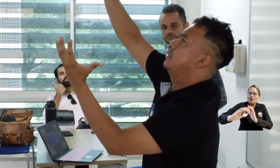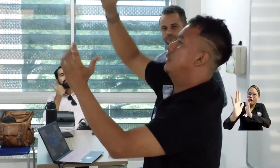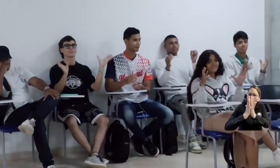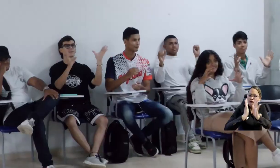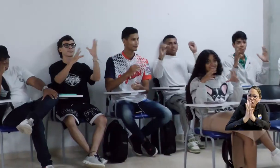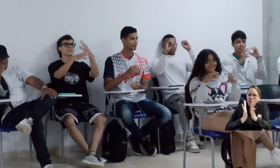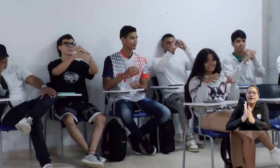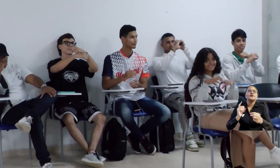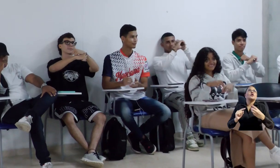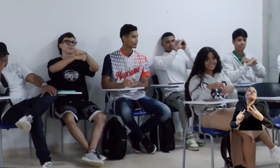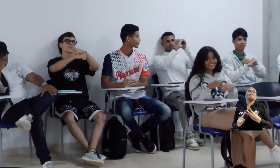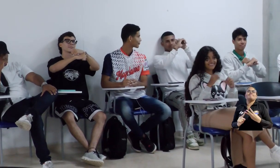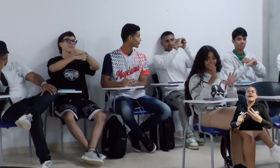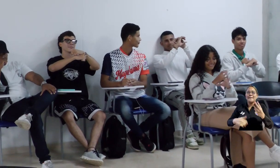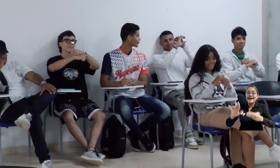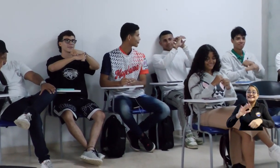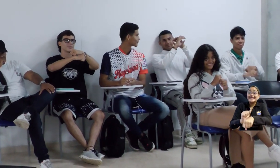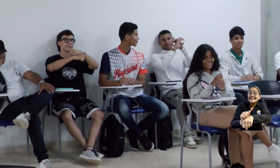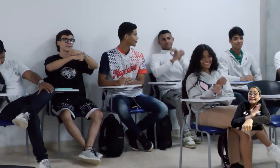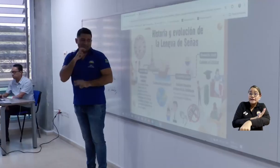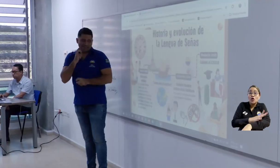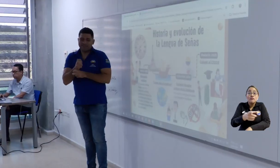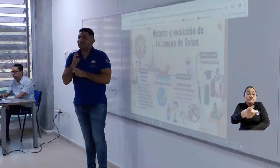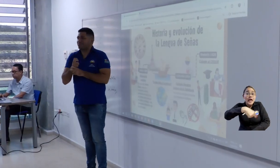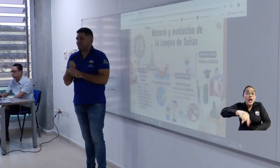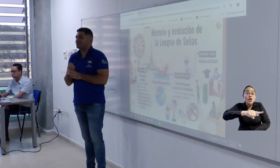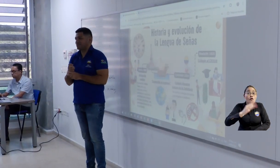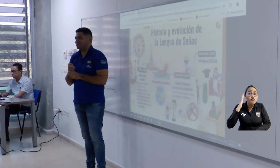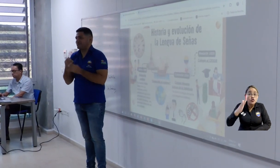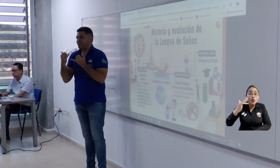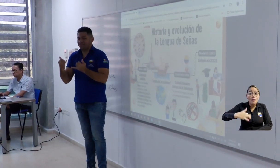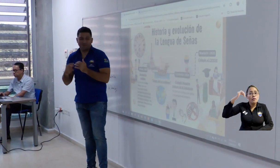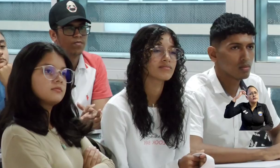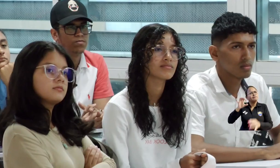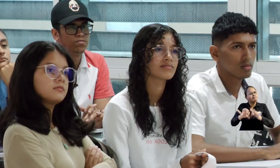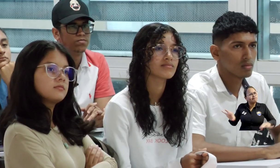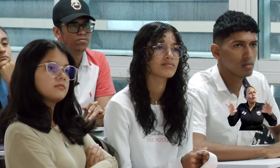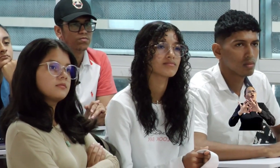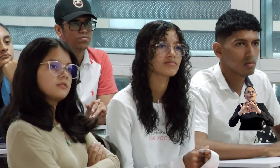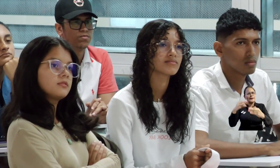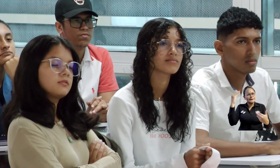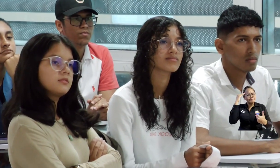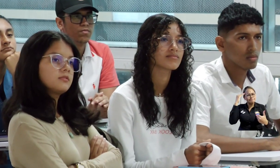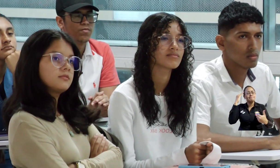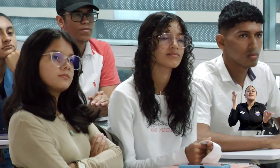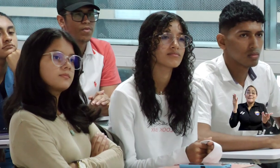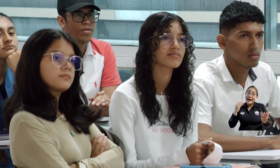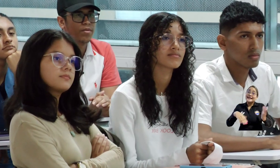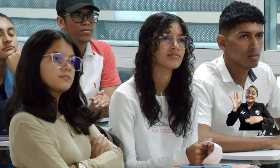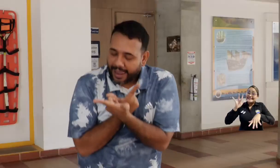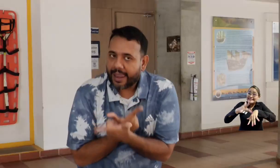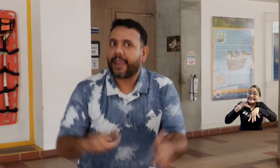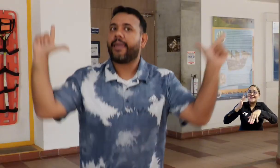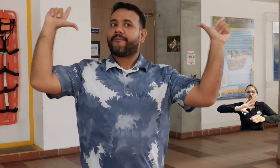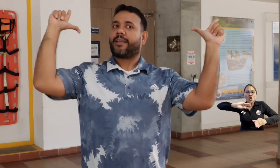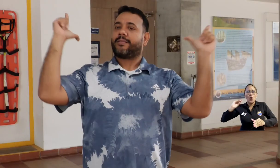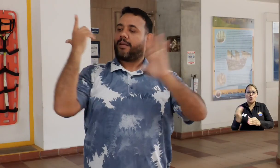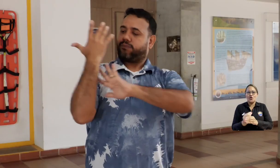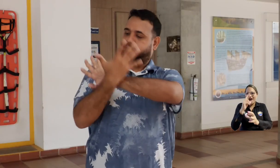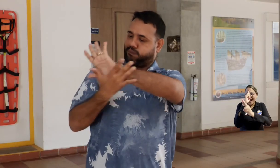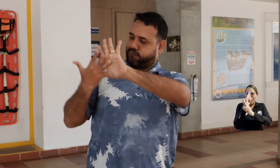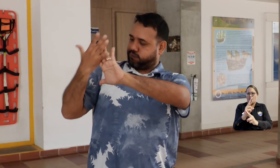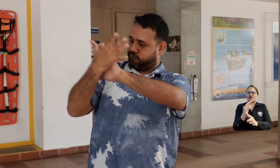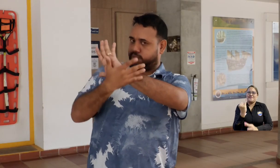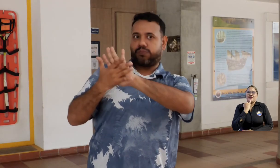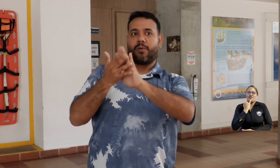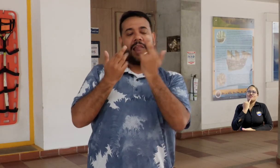personas sordas, derechos a la información, sensibiliza mucho a los futuros profesionales y que promuevan la inclusión desde